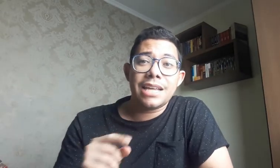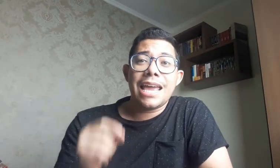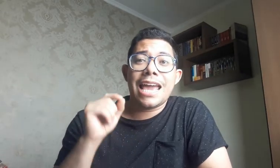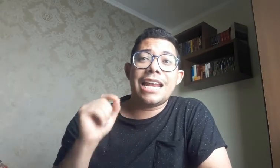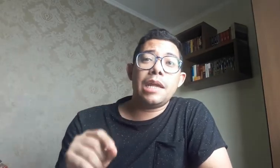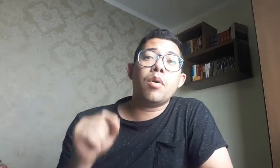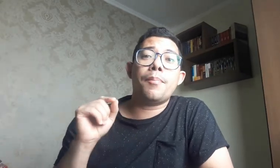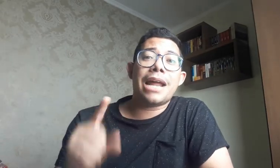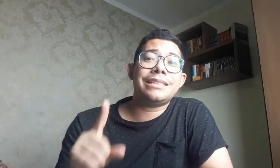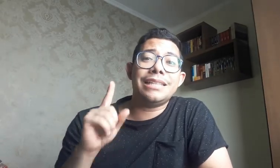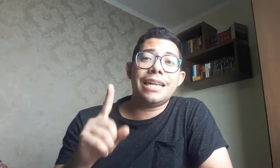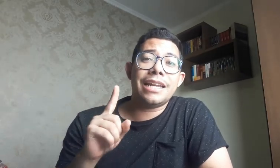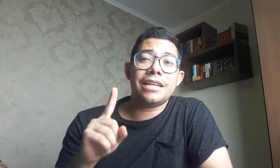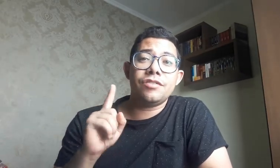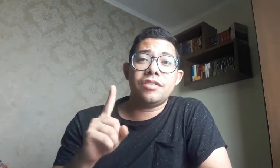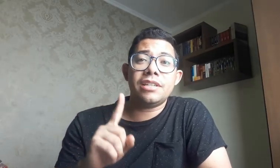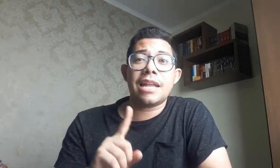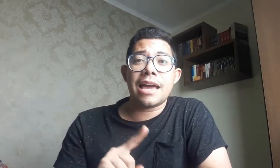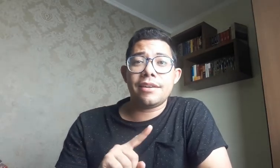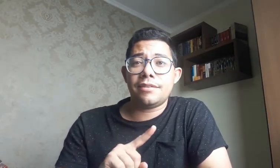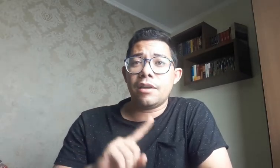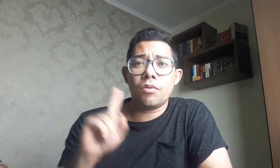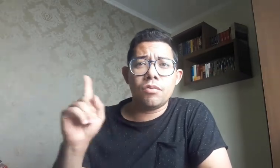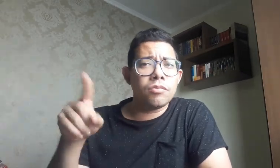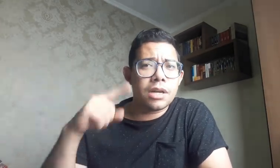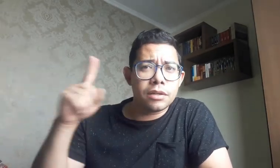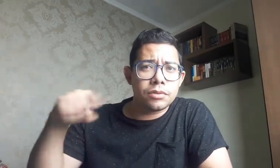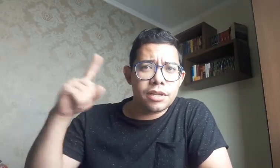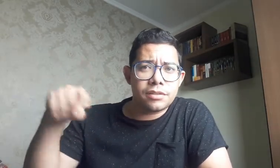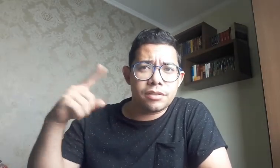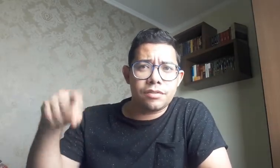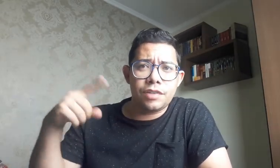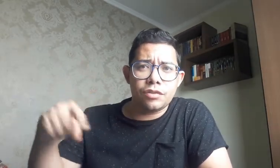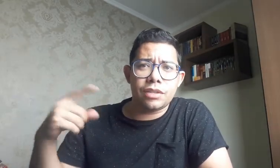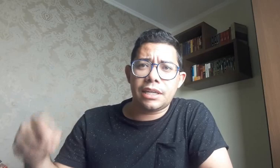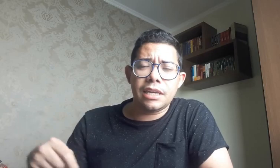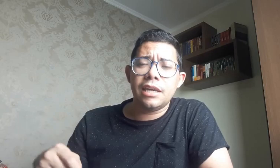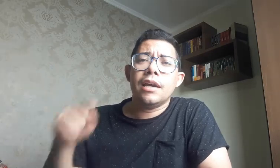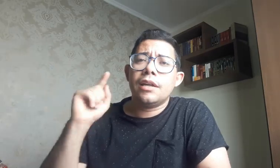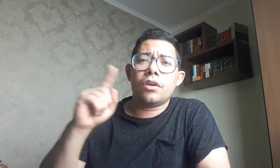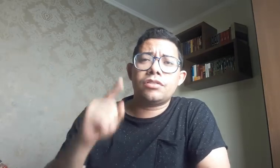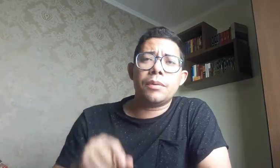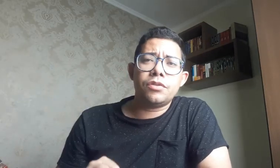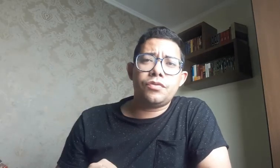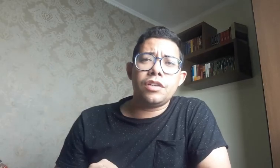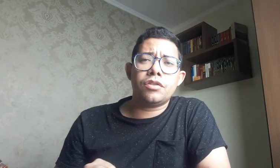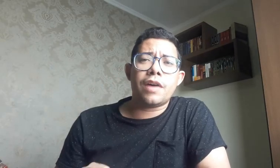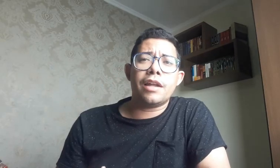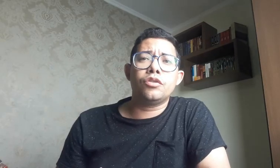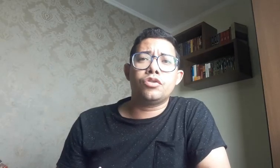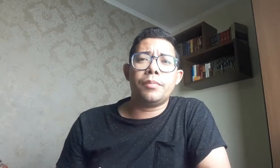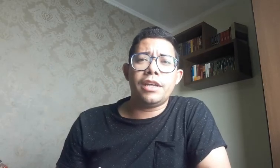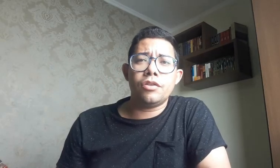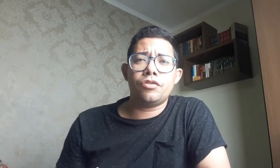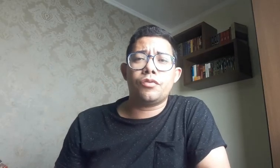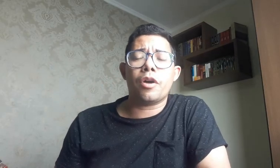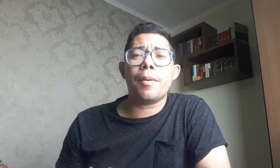é a língua brasileira de sinais. Em algum canto desses vídeos aqui, nós temos vídeos falando sobre isso de forma